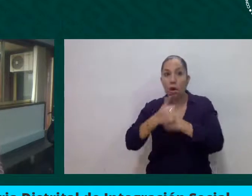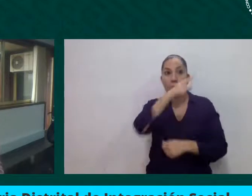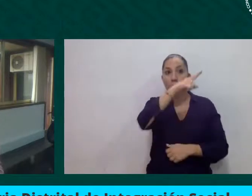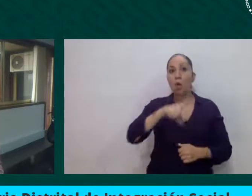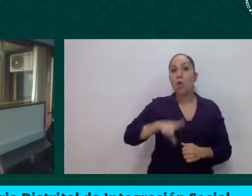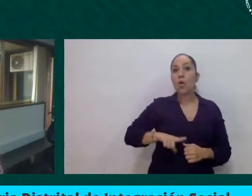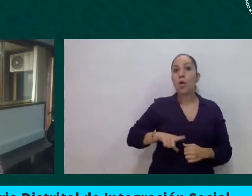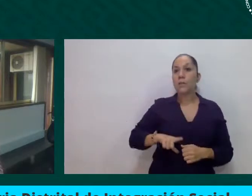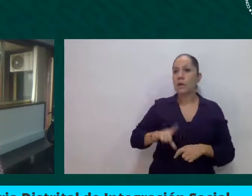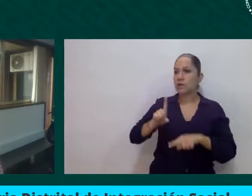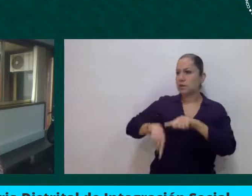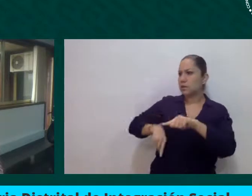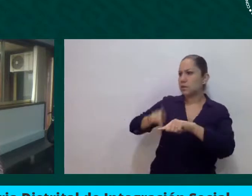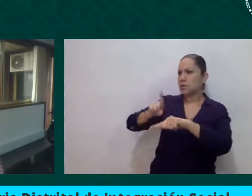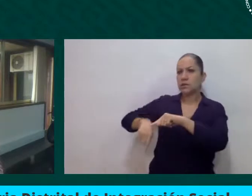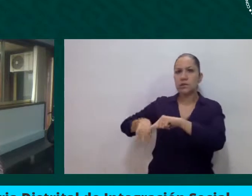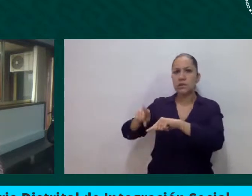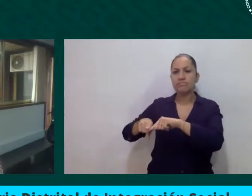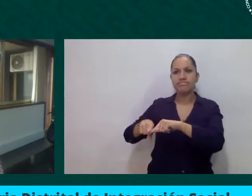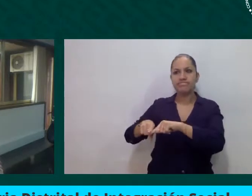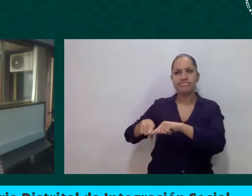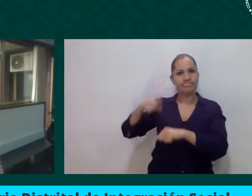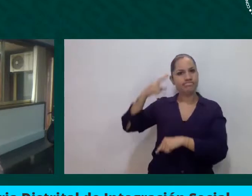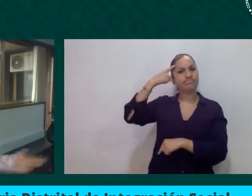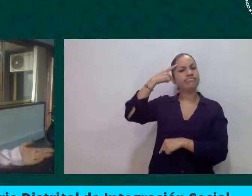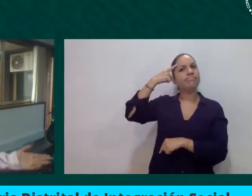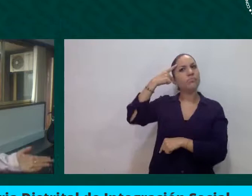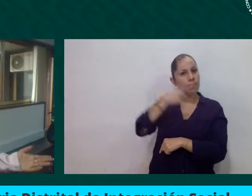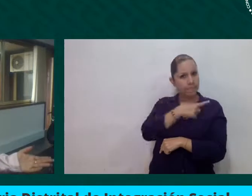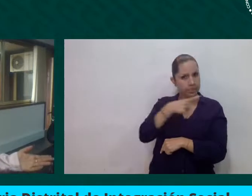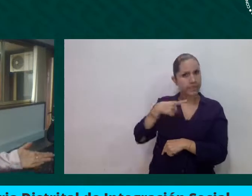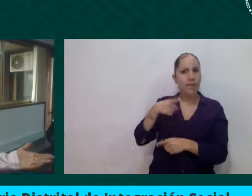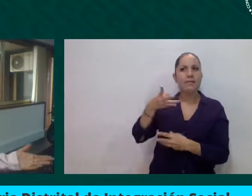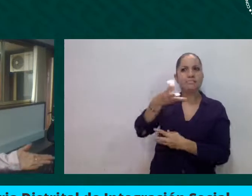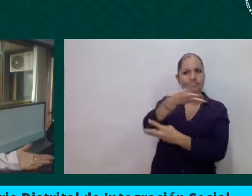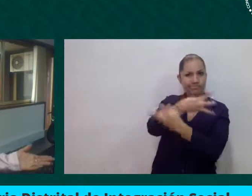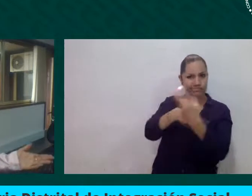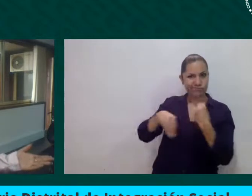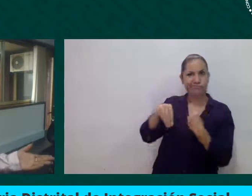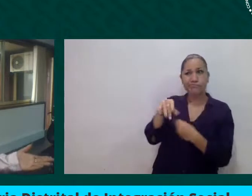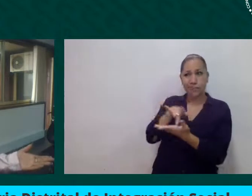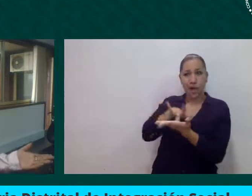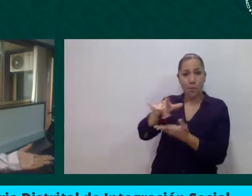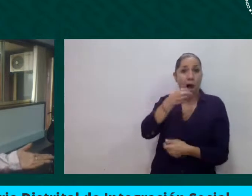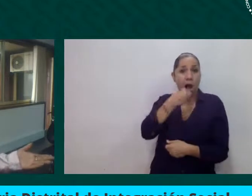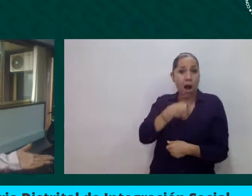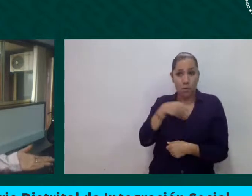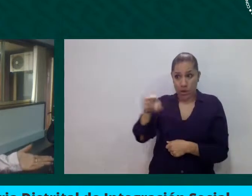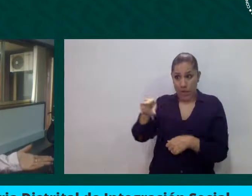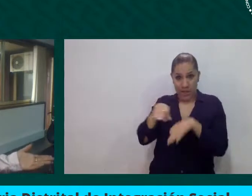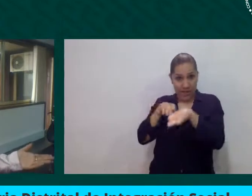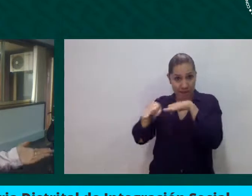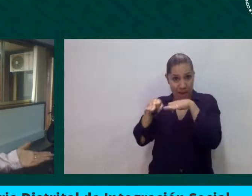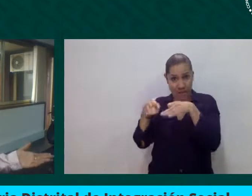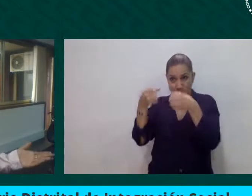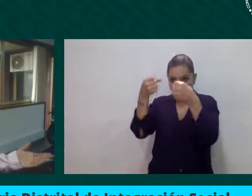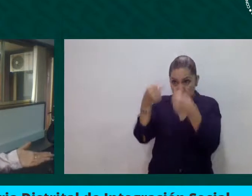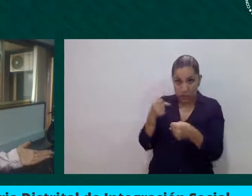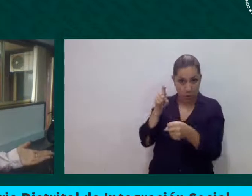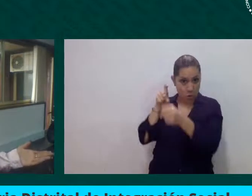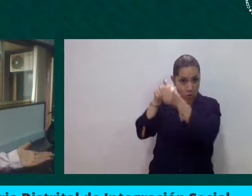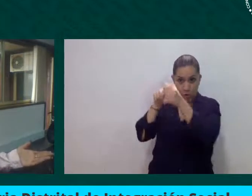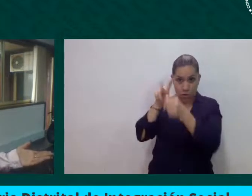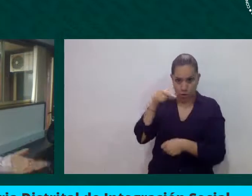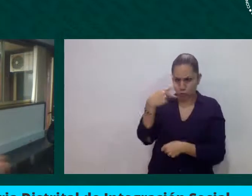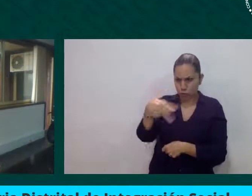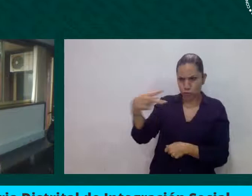productivos informales que sostienen una situación social antes de la